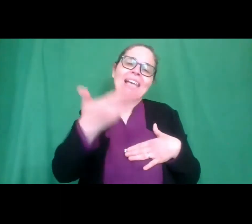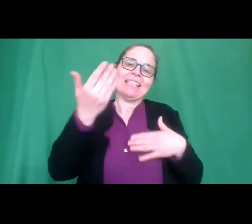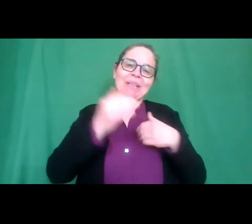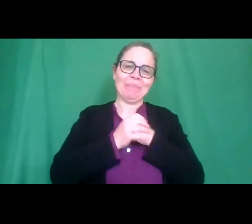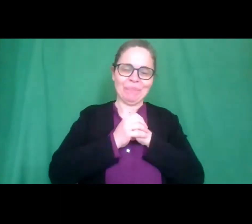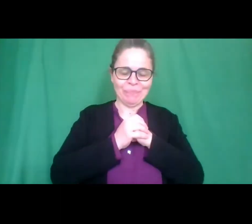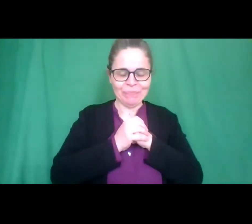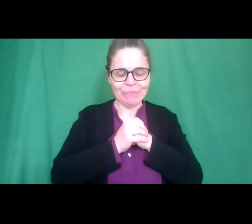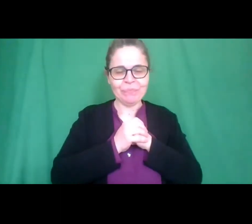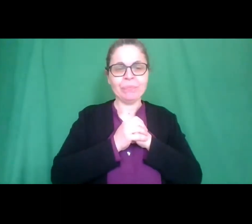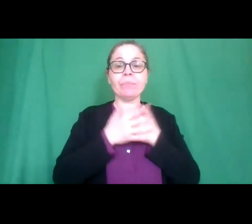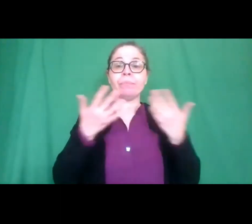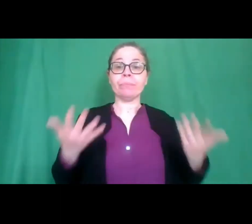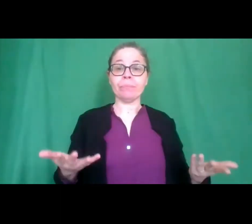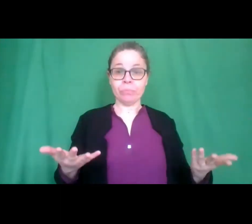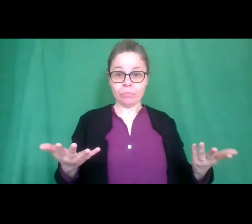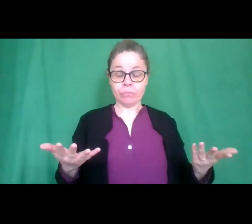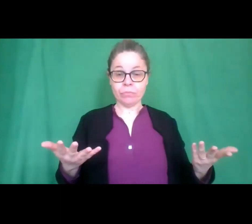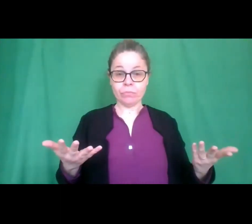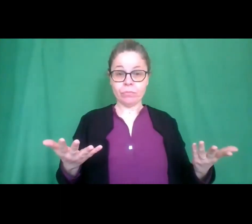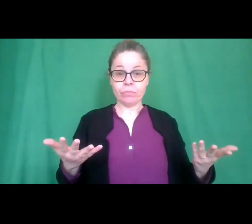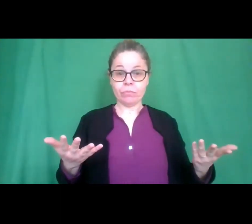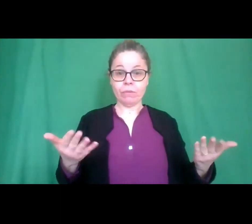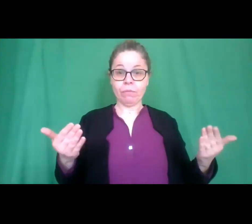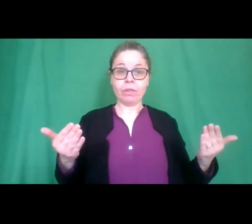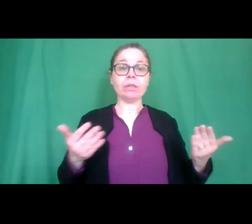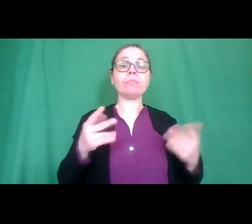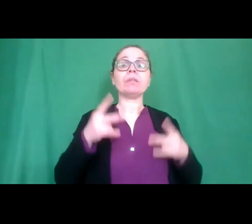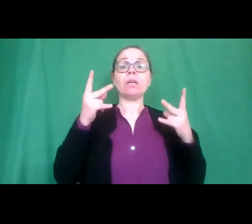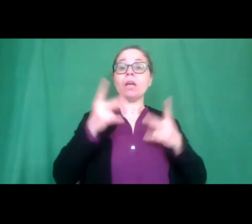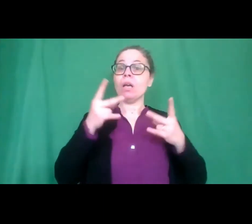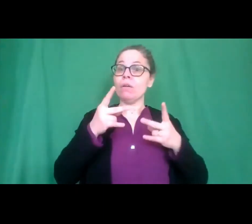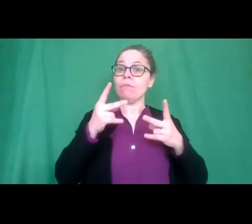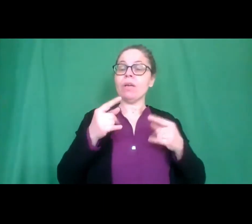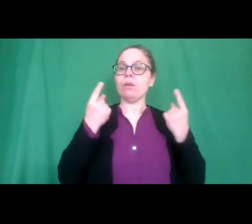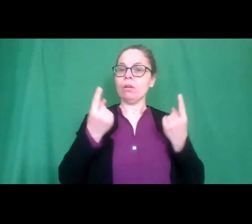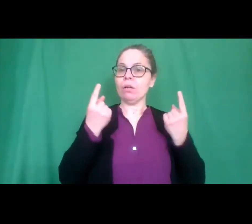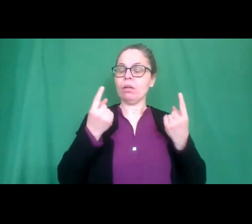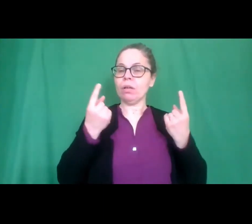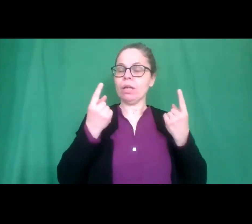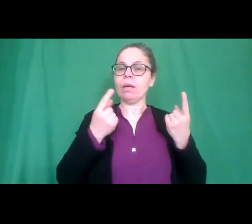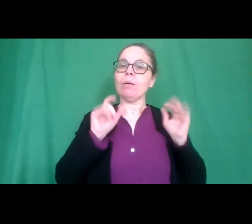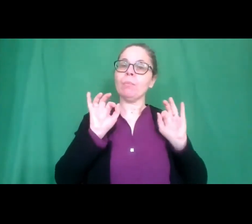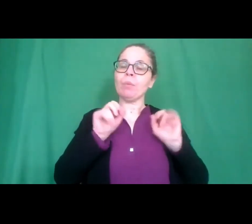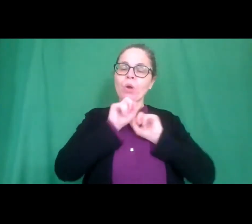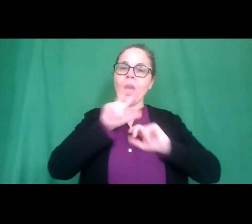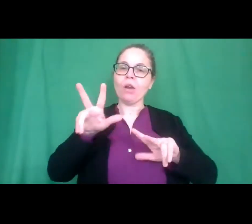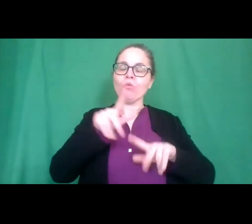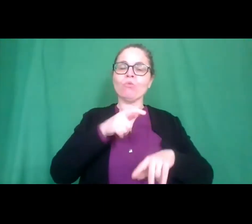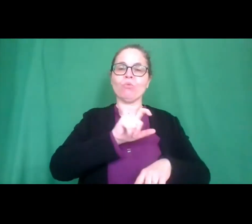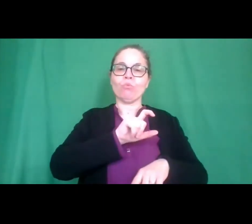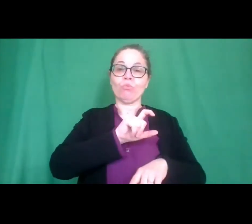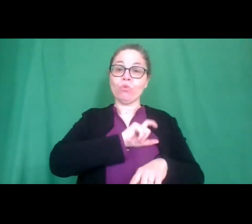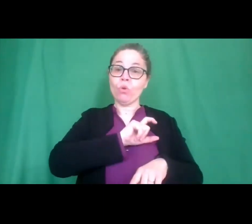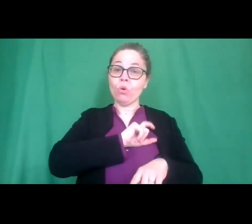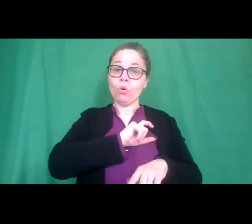Adesso, prima di passare alla seconda parte della mattinata molto attesa perché dobbiamo annunciare i vincitori